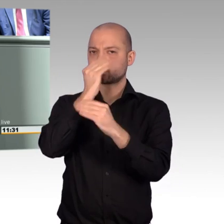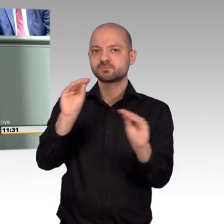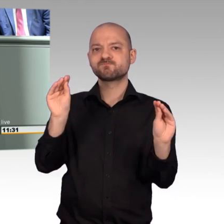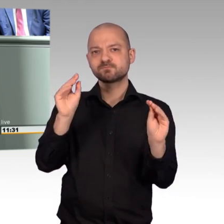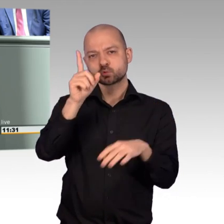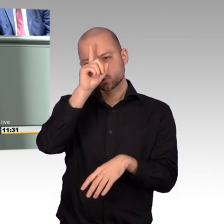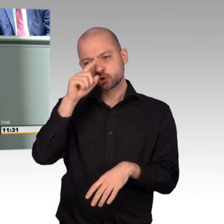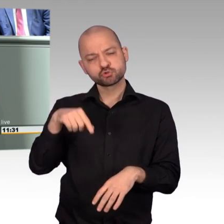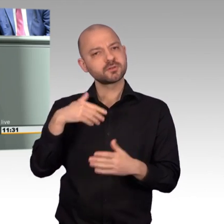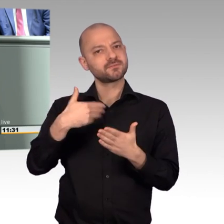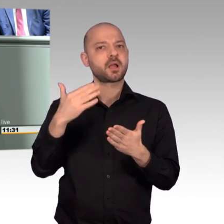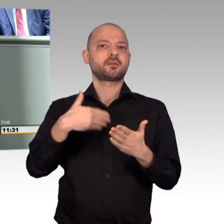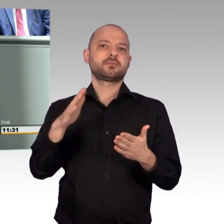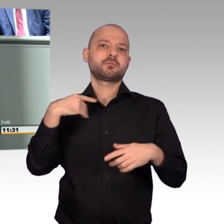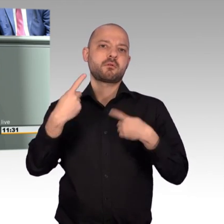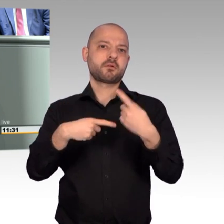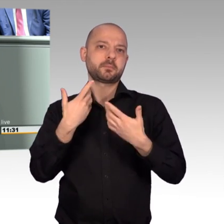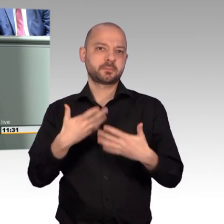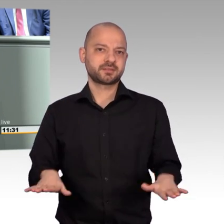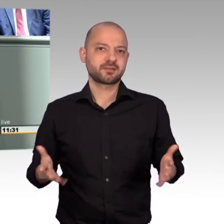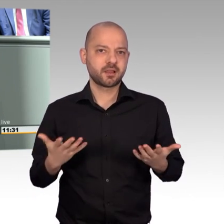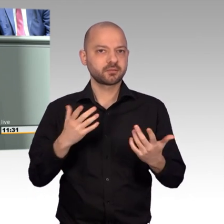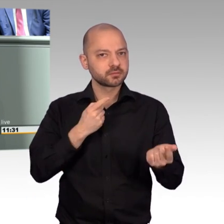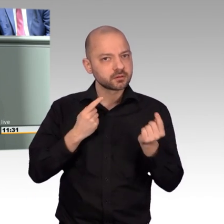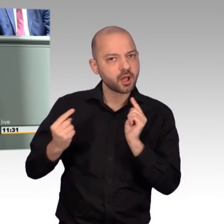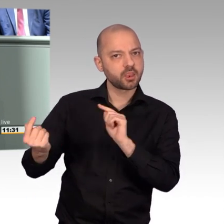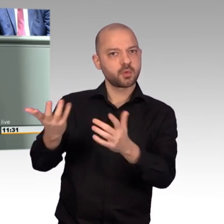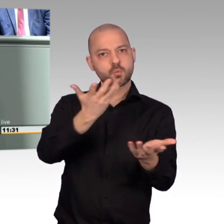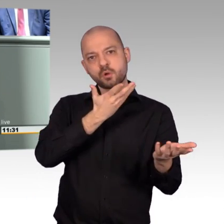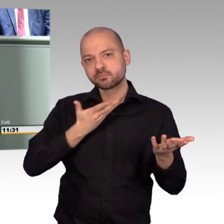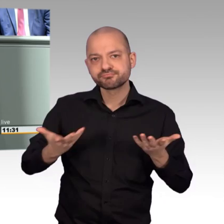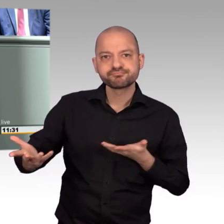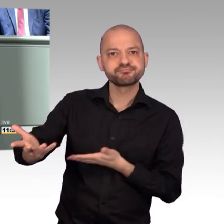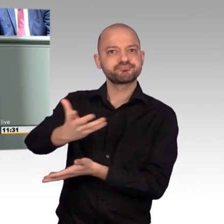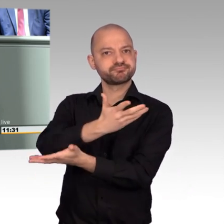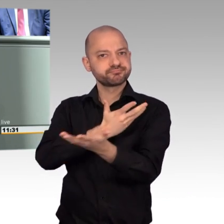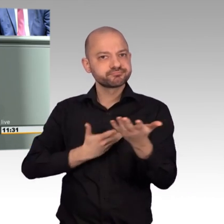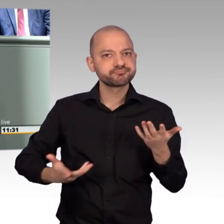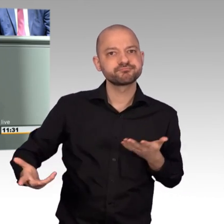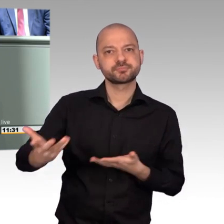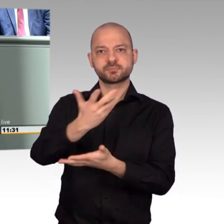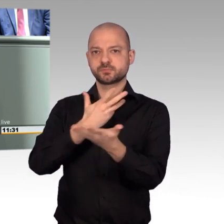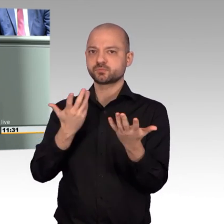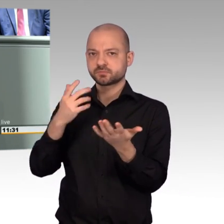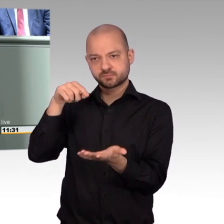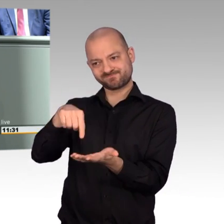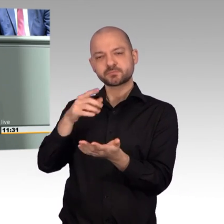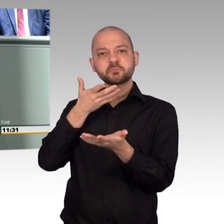genau an dieser fragilen Grenze einen Beitrag zur Stabilisierung und zur politischen Stabilität, übrigens auch des Dialoges zu führen.